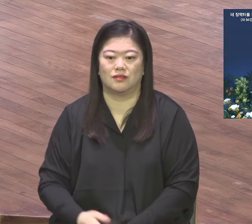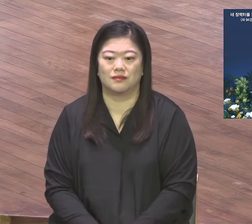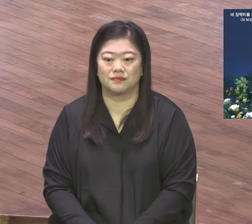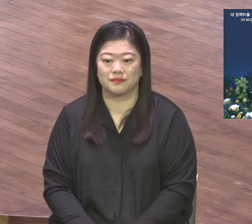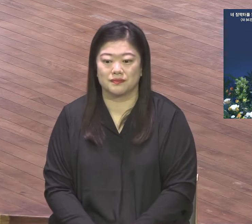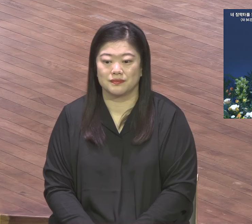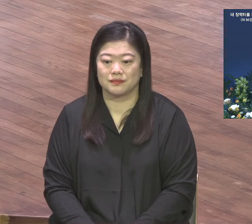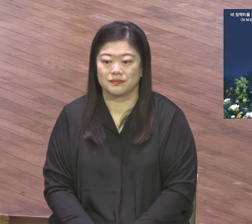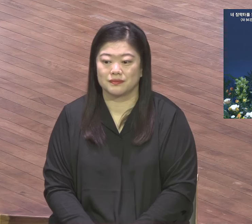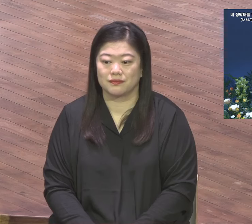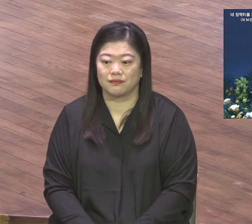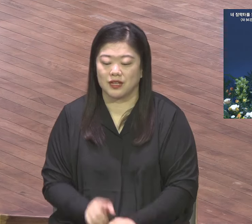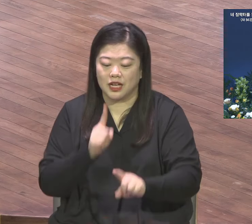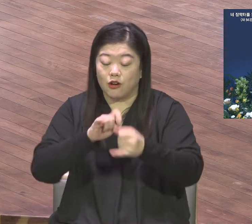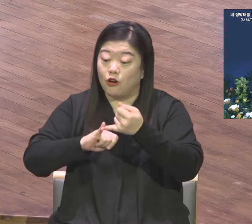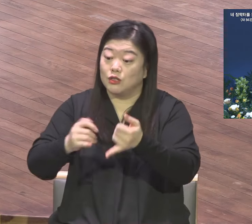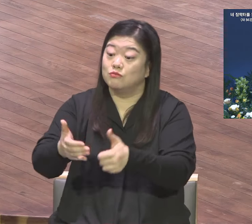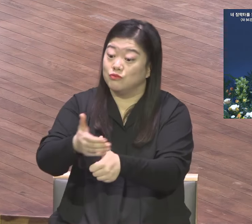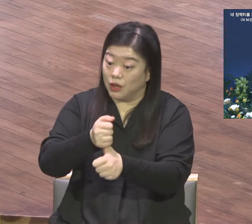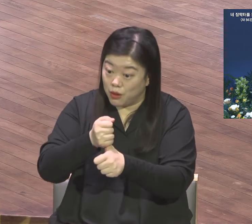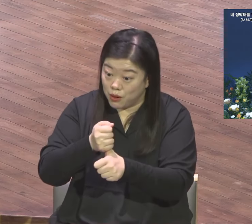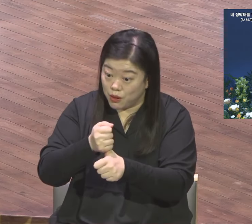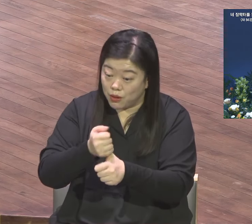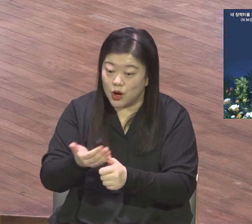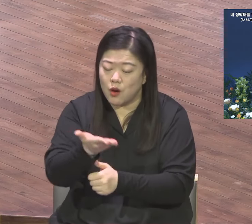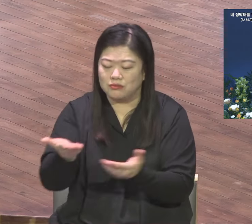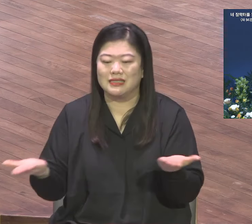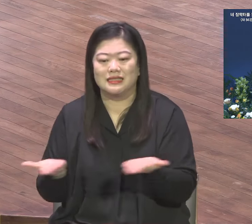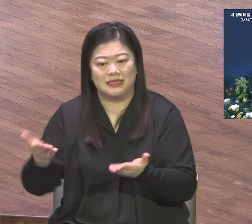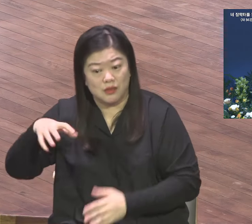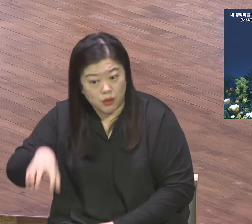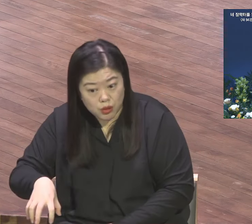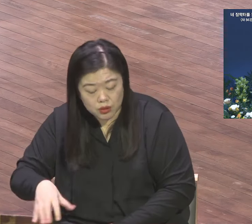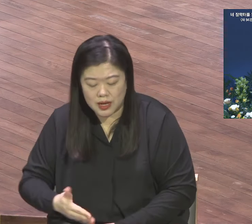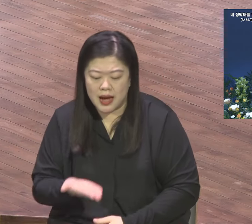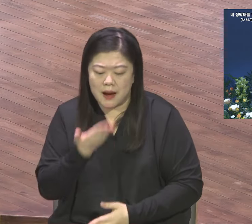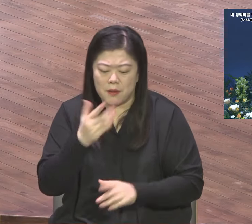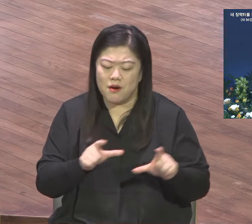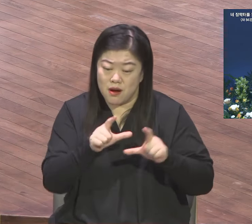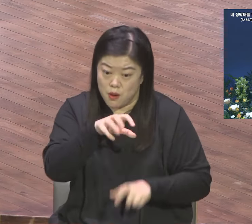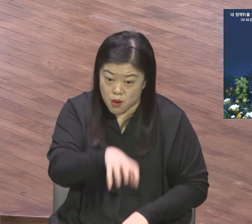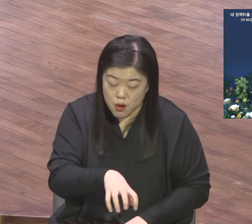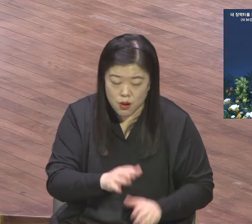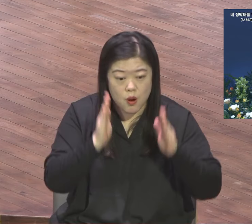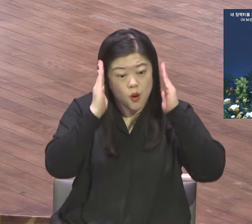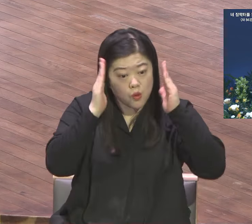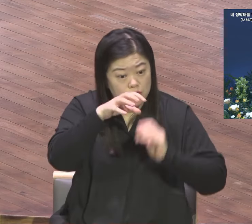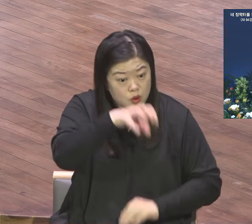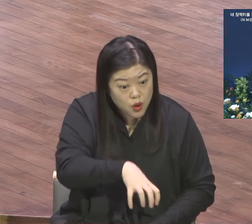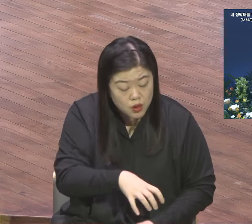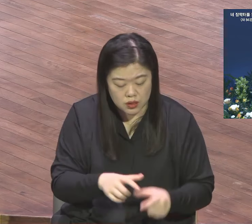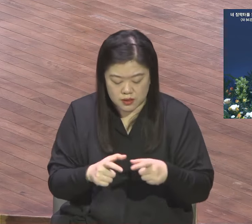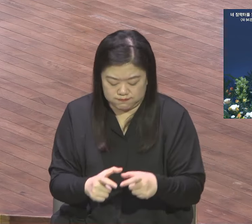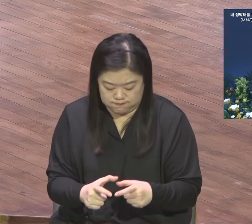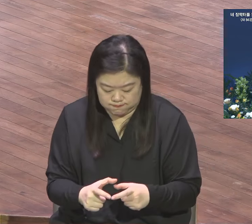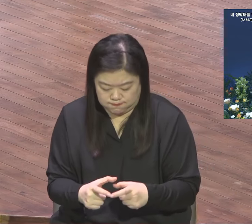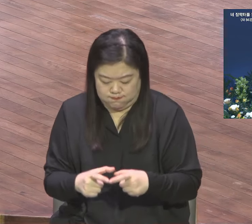붙잡고 여러분 사역 장막터 여러분 생업과 학업의 장막터 넓혀가면서 2, 3, 7 성교회